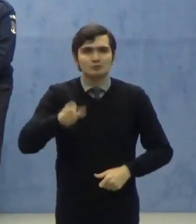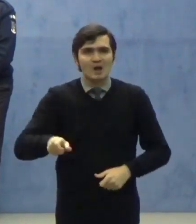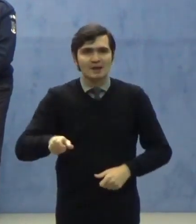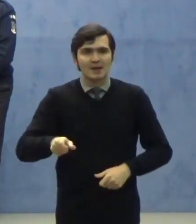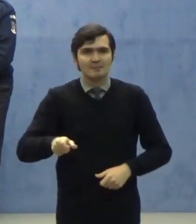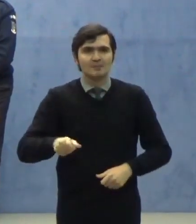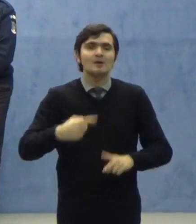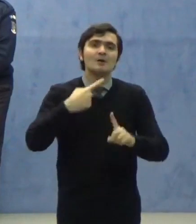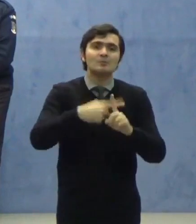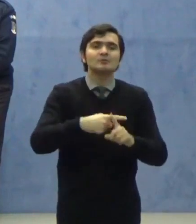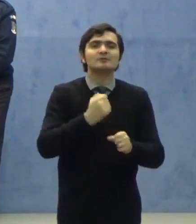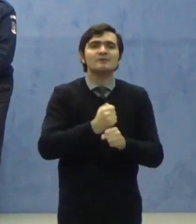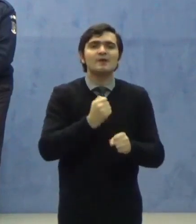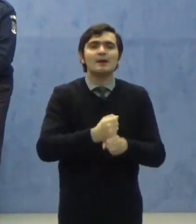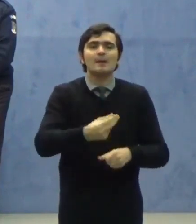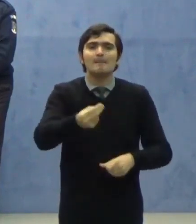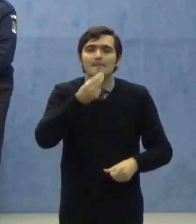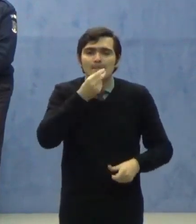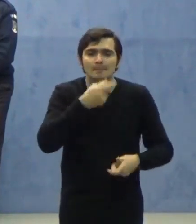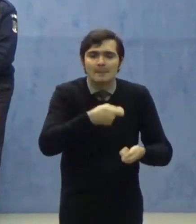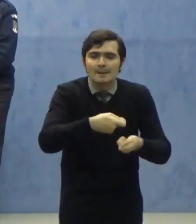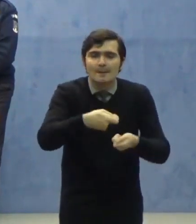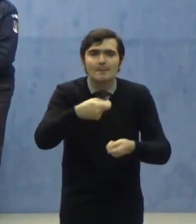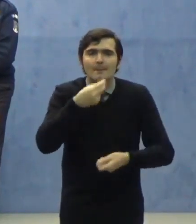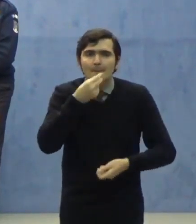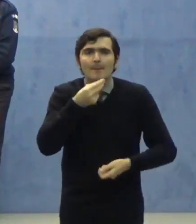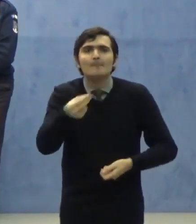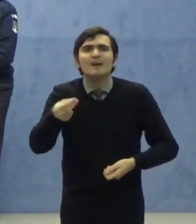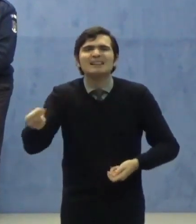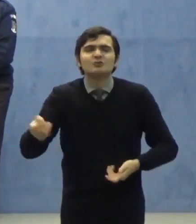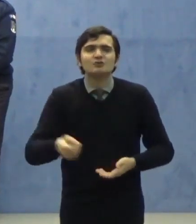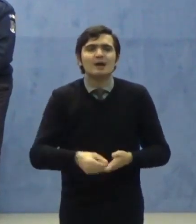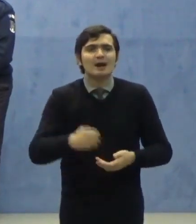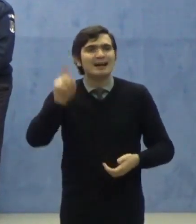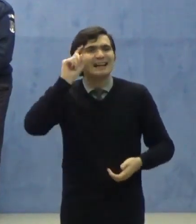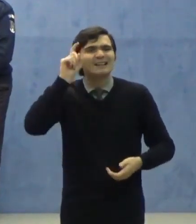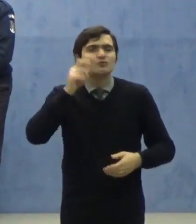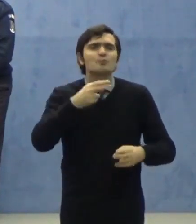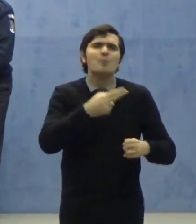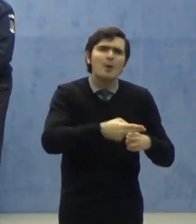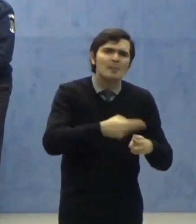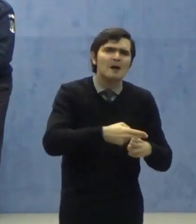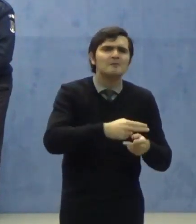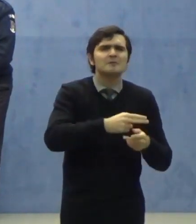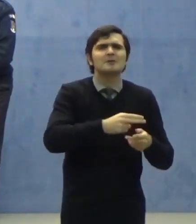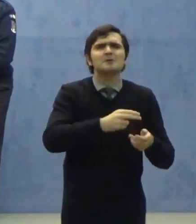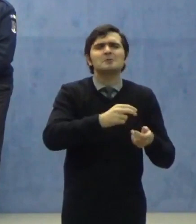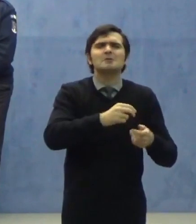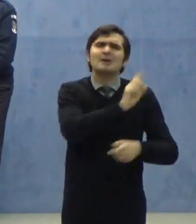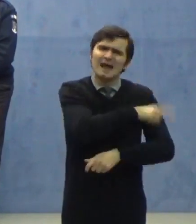și împărtășirea credincioșilor bolnavi la spital sau la domicilul acestora.